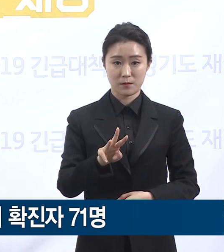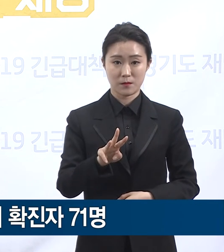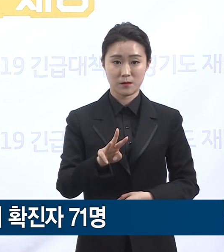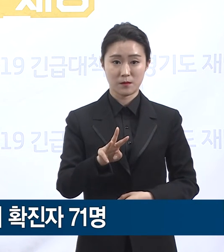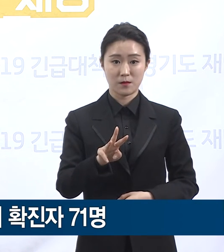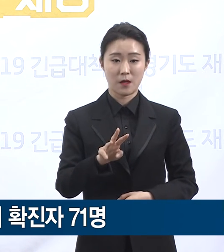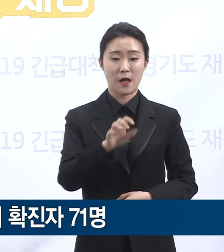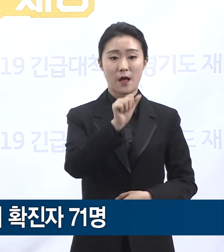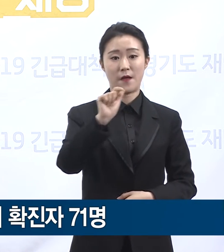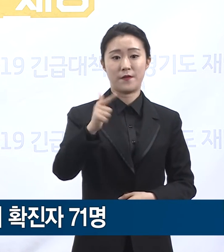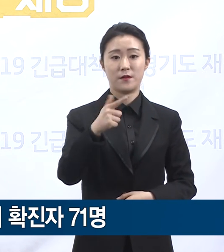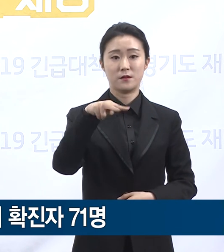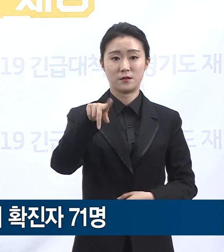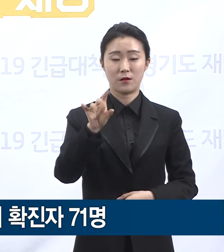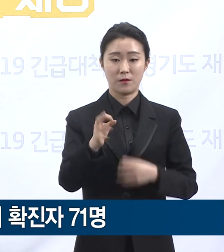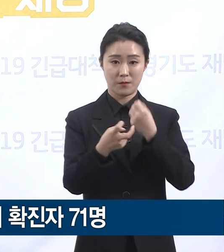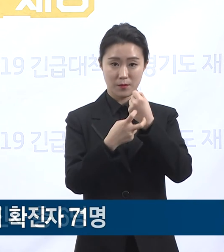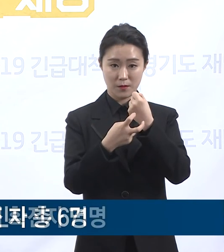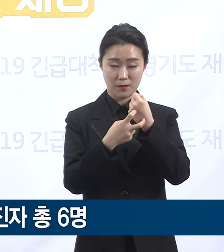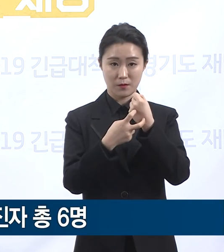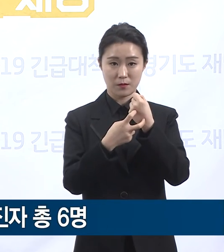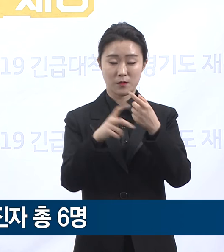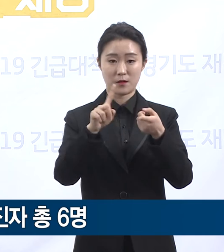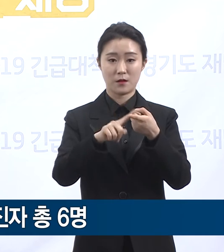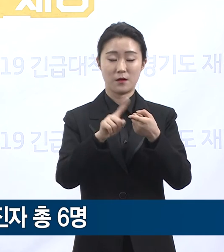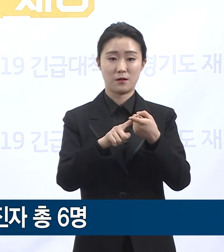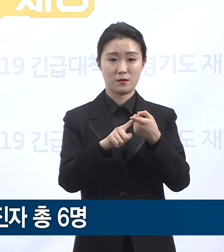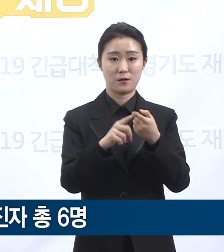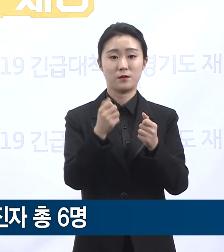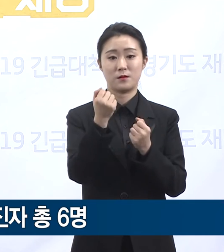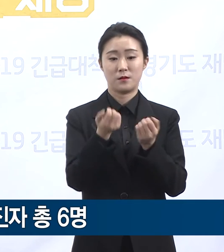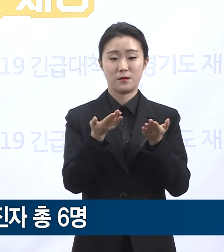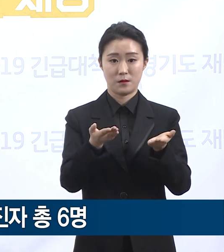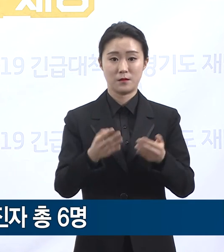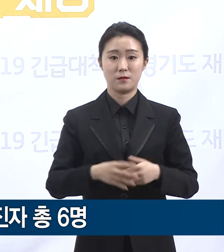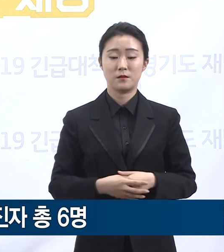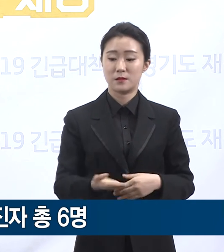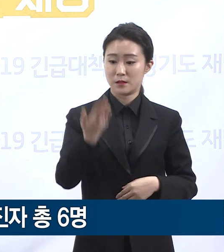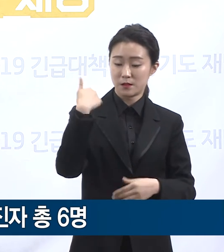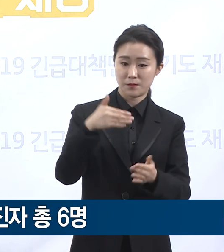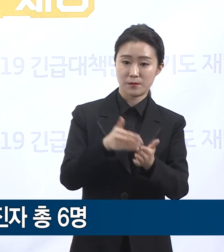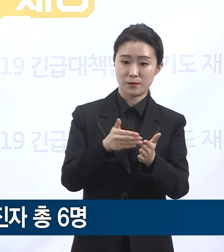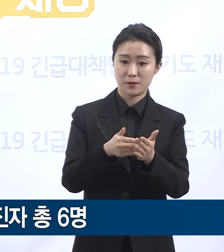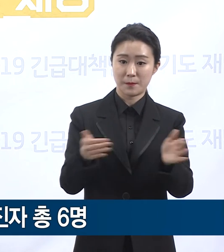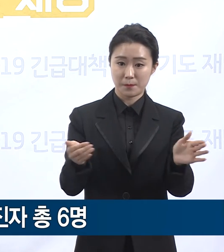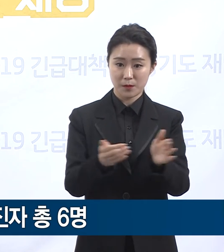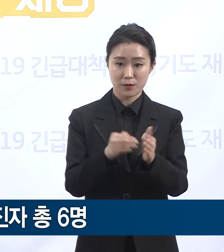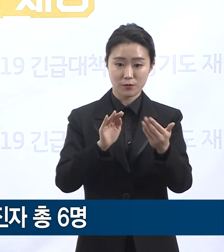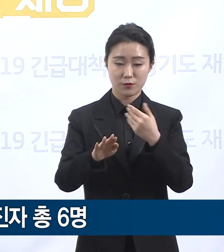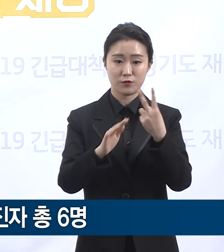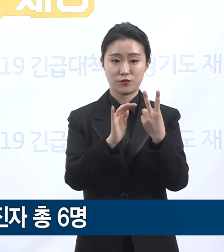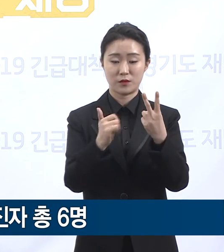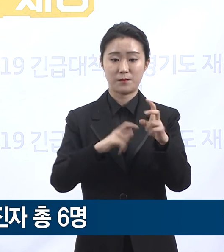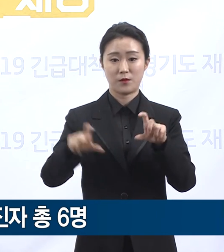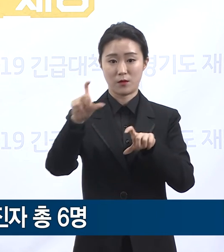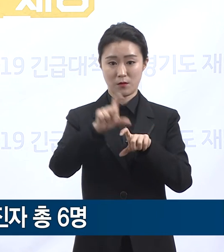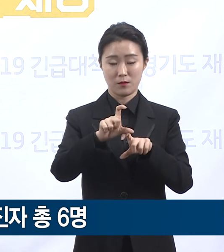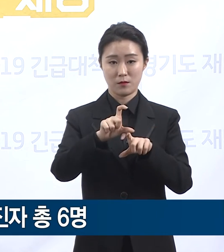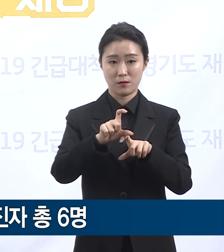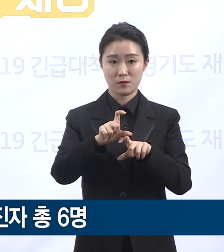말씀드리겠습니다. 지난 브리핑 이후 2명이 추가 확진되어 현재까지 발생한 관련 확진자는 총 6명입니다.